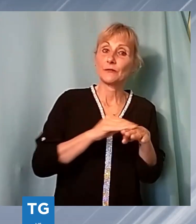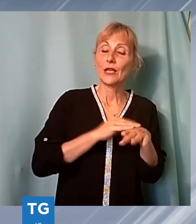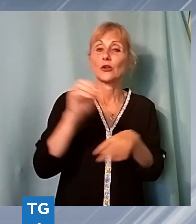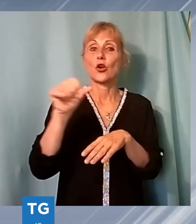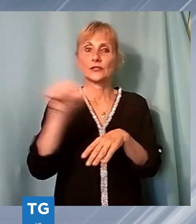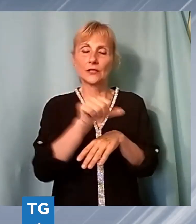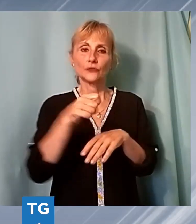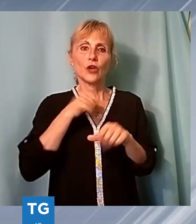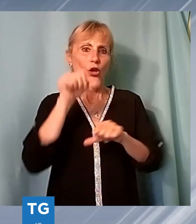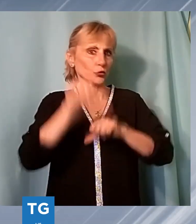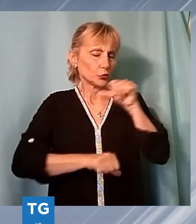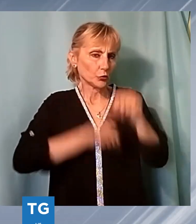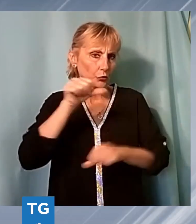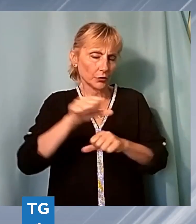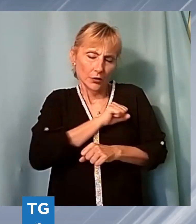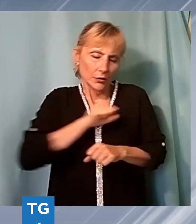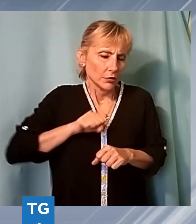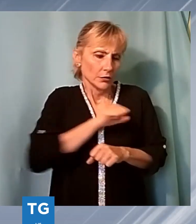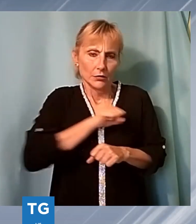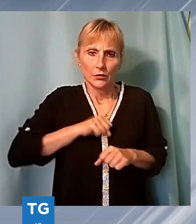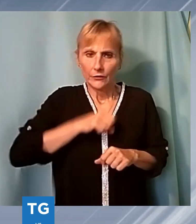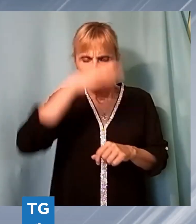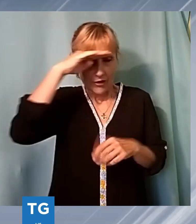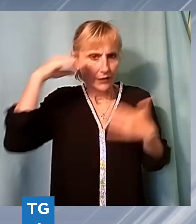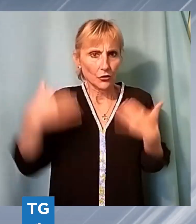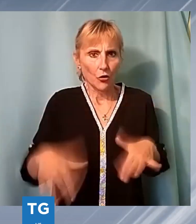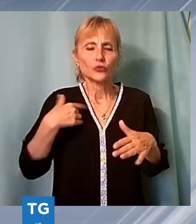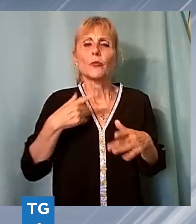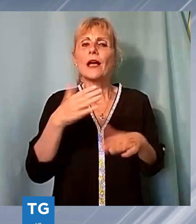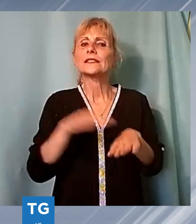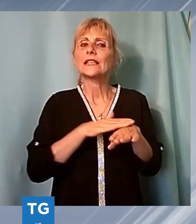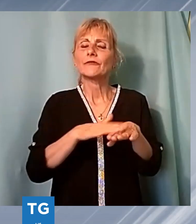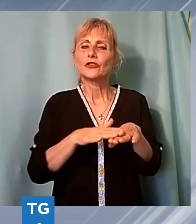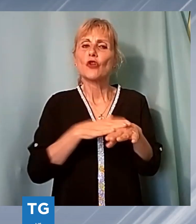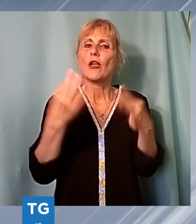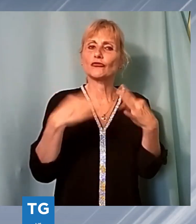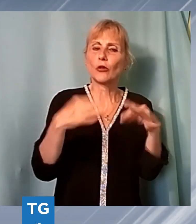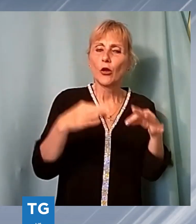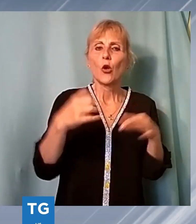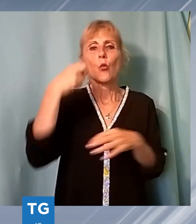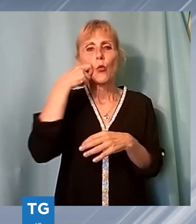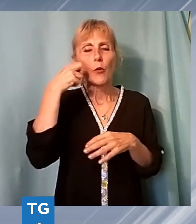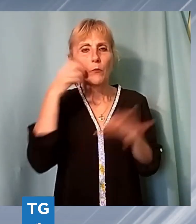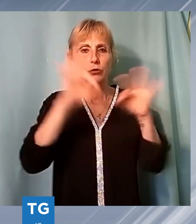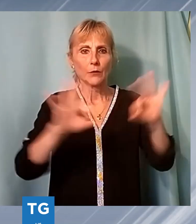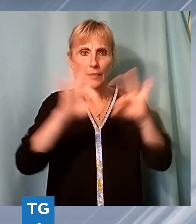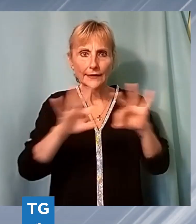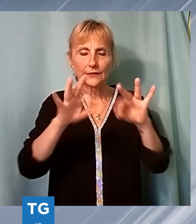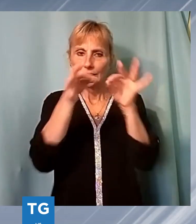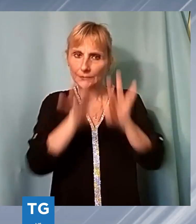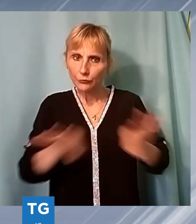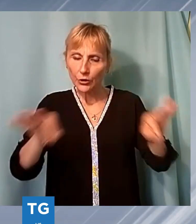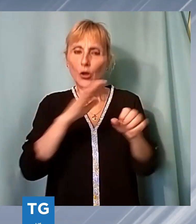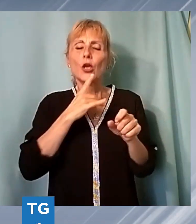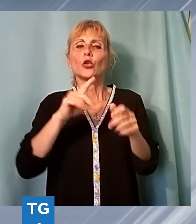riuscendo comunque a dare un servizio di eccellenza. Umanità, preparazione e disponibilità alla copertura dei turni non possono